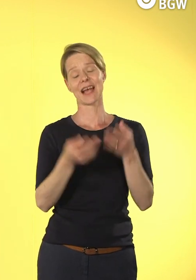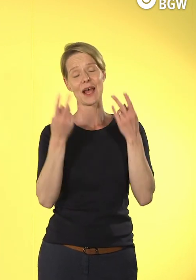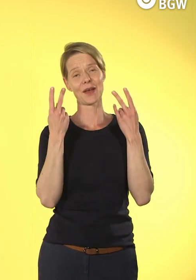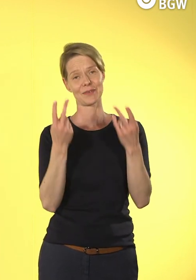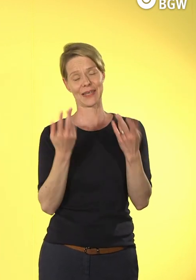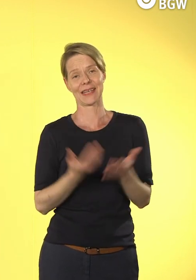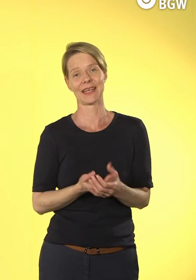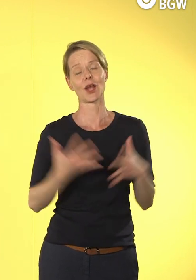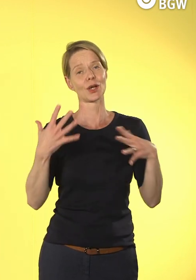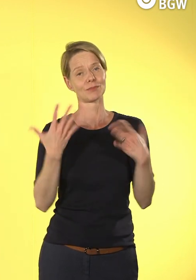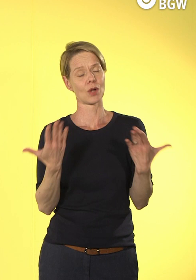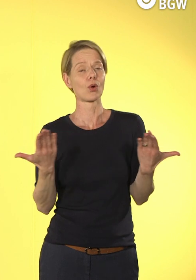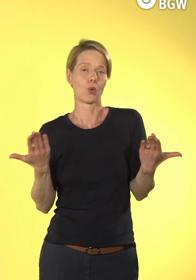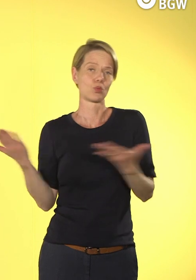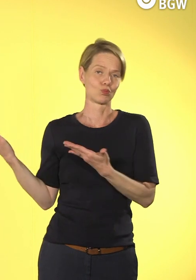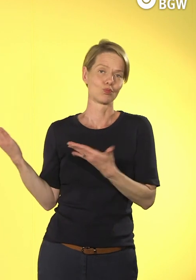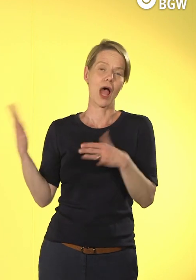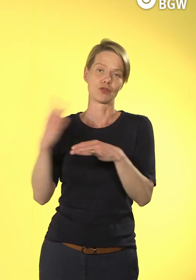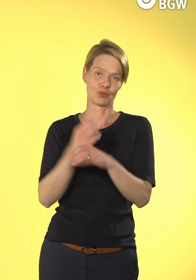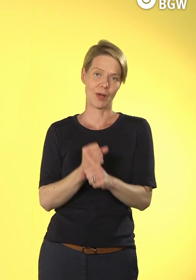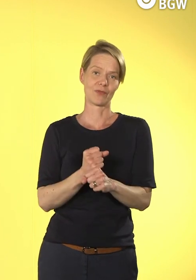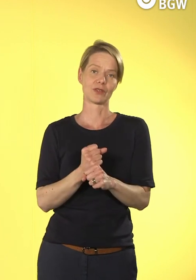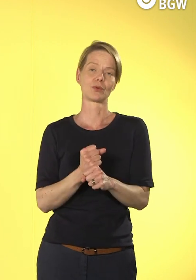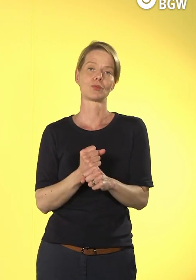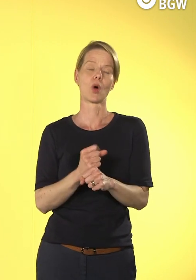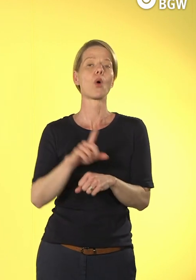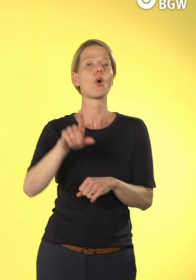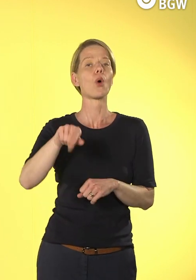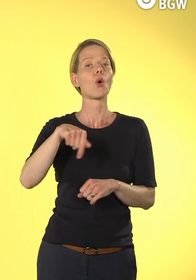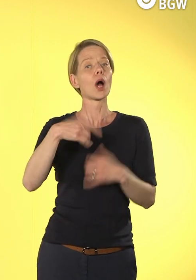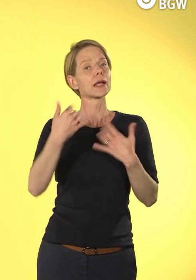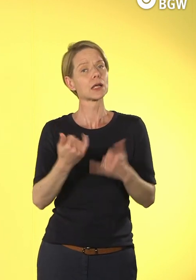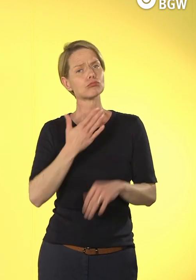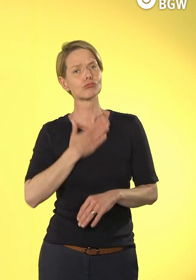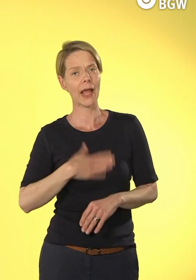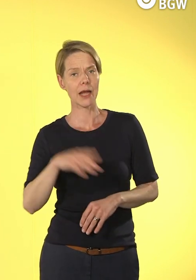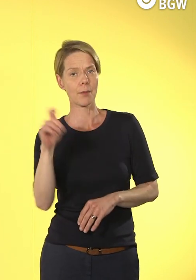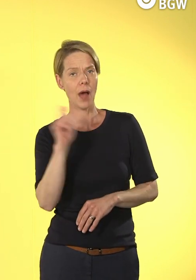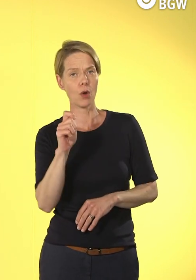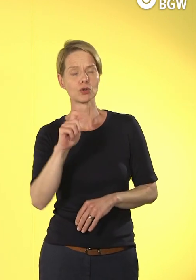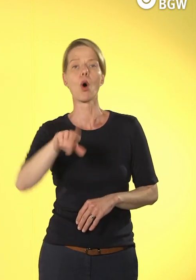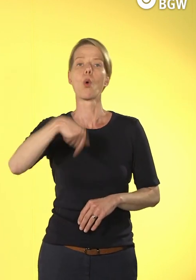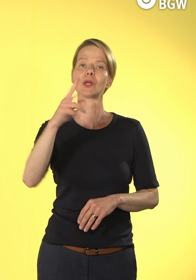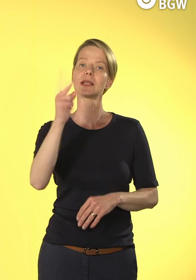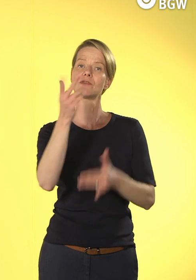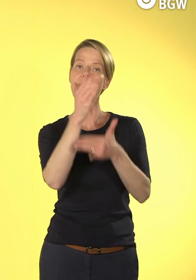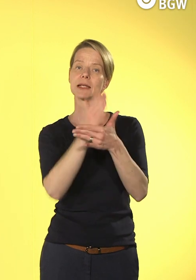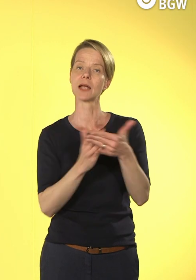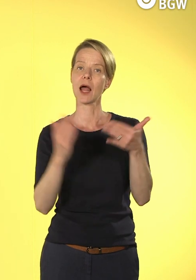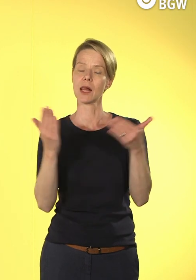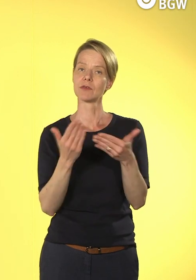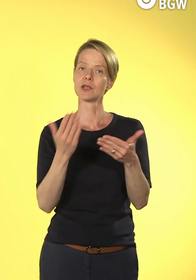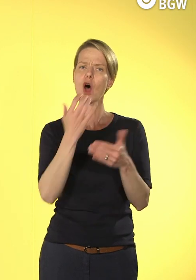unseres Vortragsteils und im zweiten Teil nach der Pause würden wir gerne mit Ihnen daran arbeiten, was das jetzt